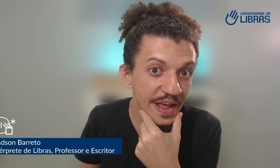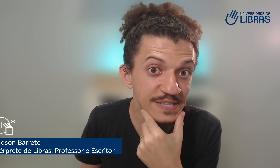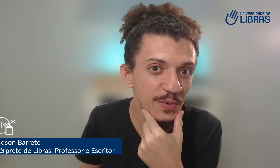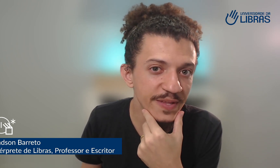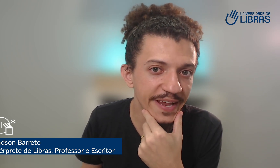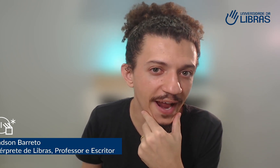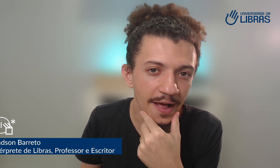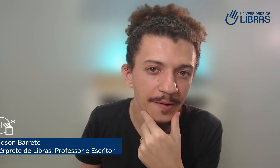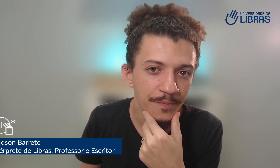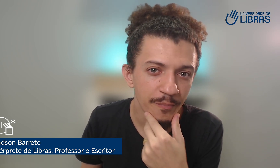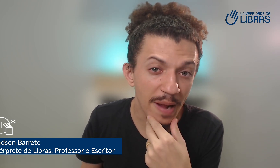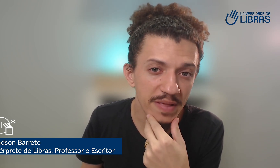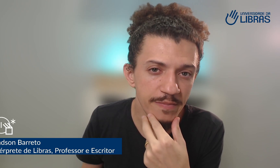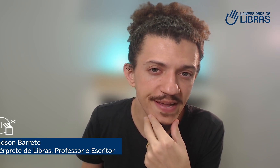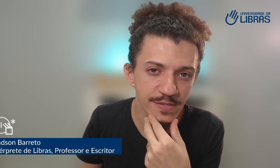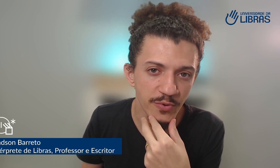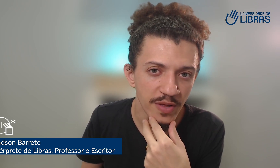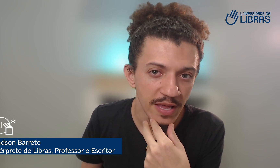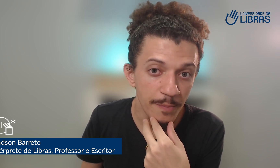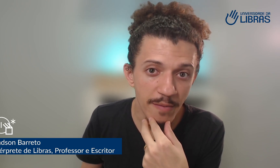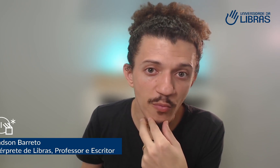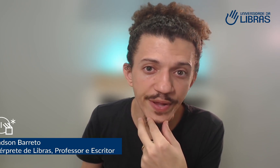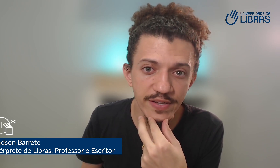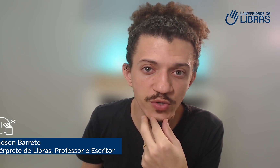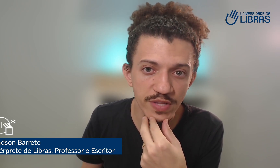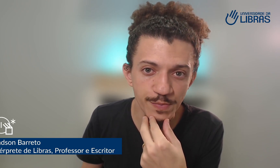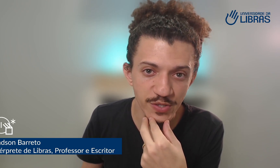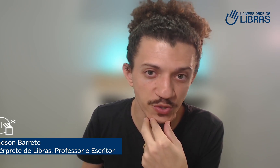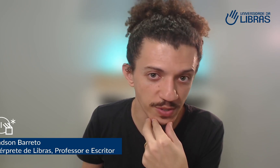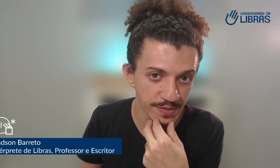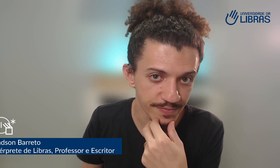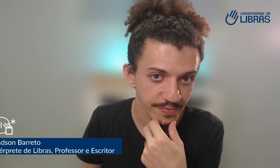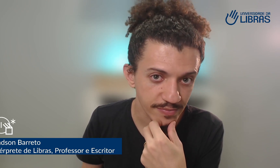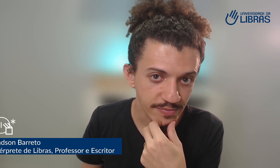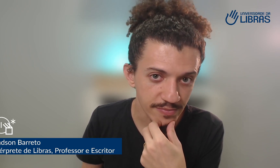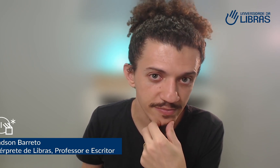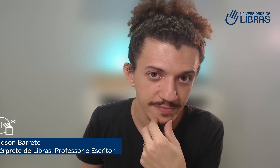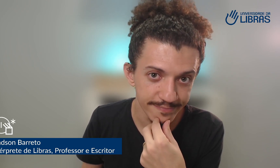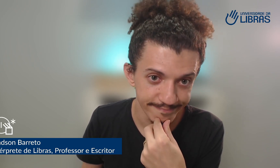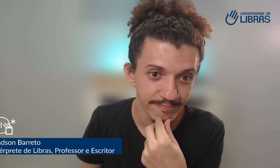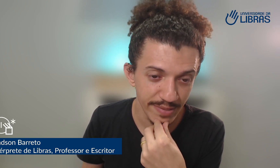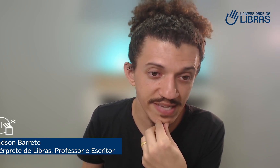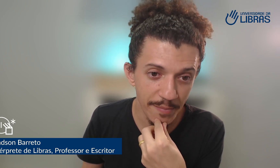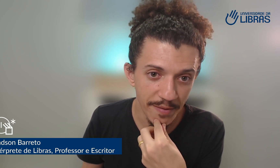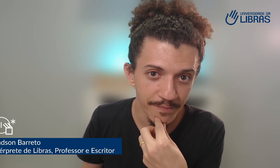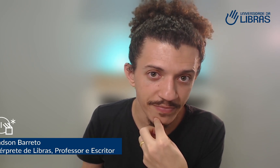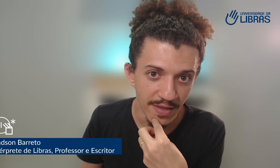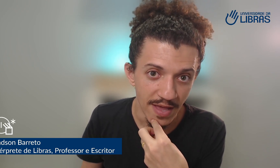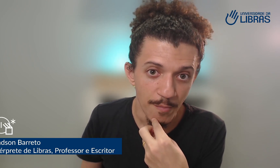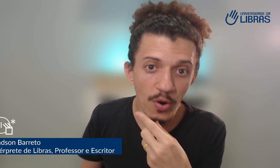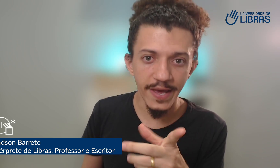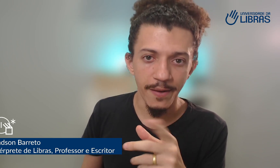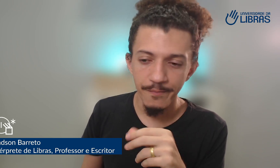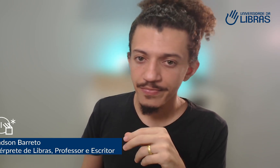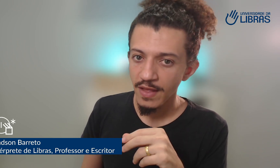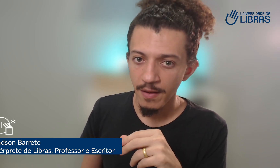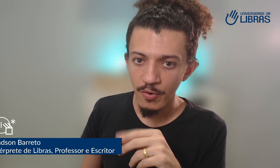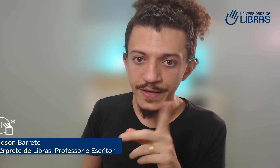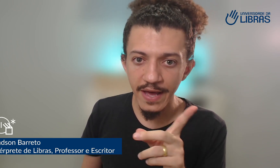responder ela para mim mesmo e para muitas outras pessoas Sérgio por quê? porque